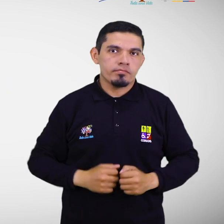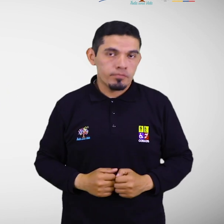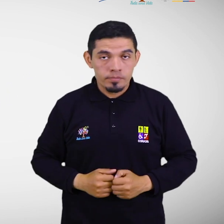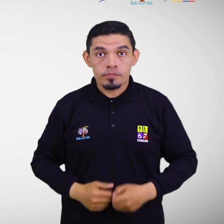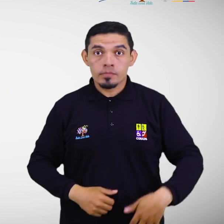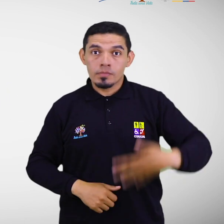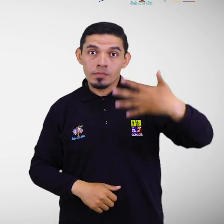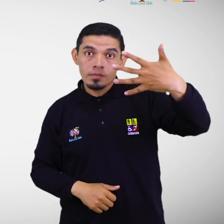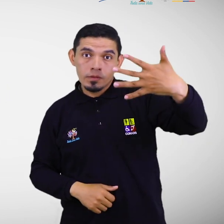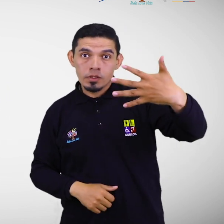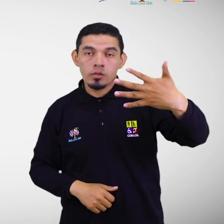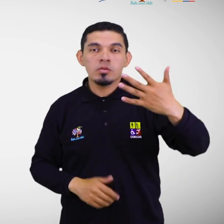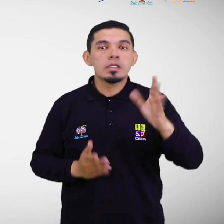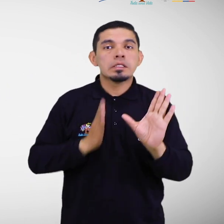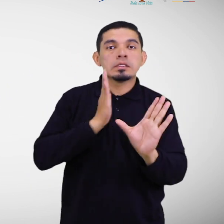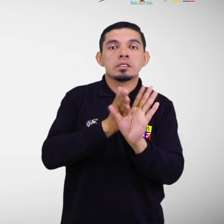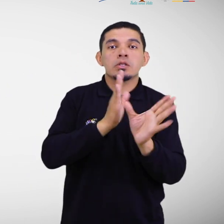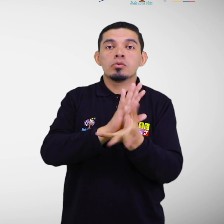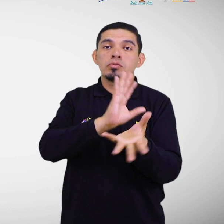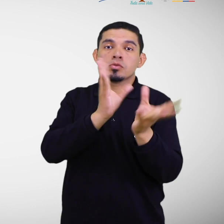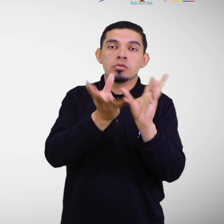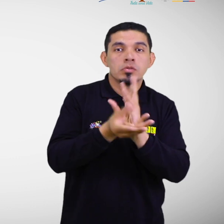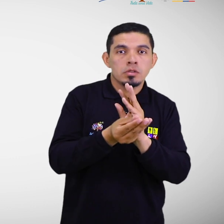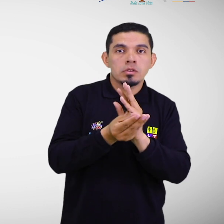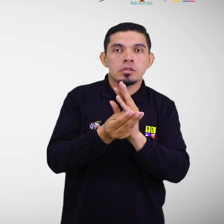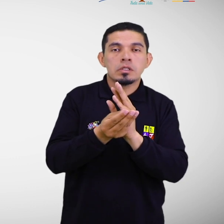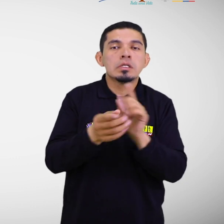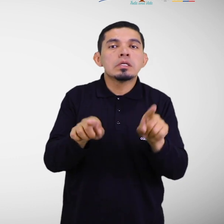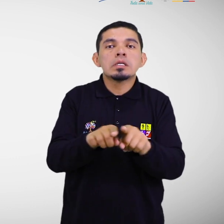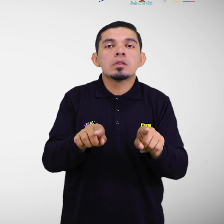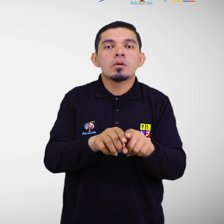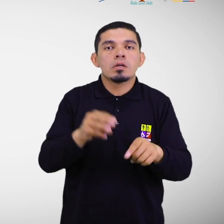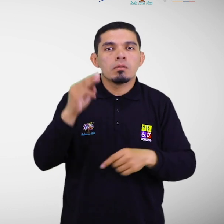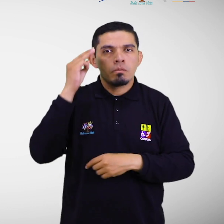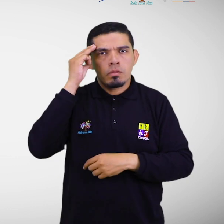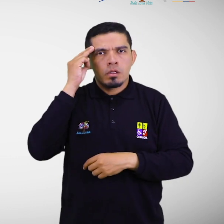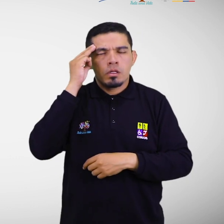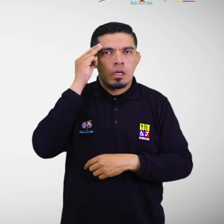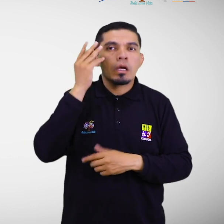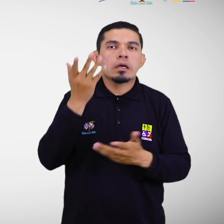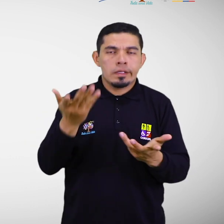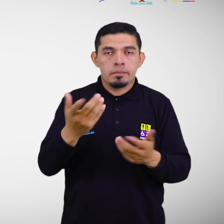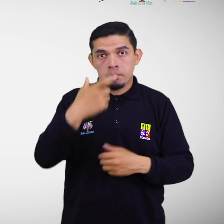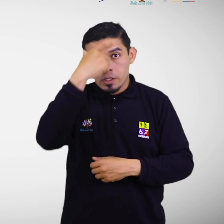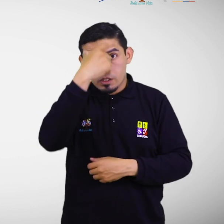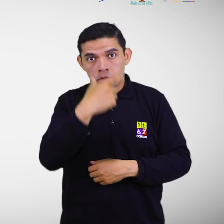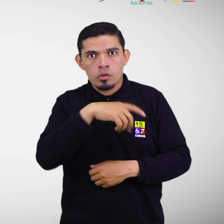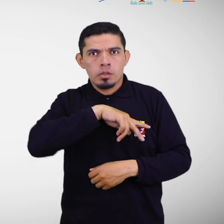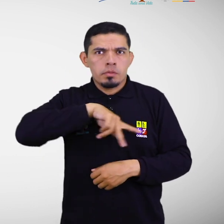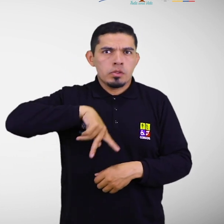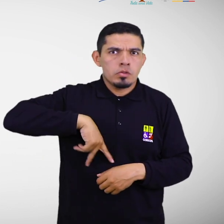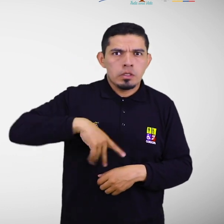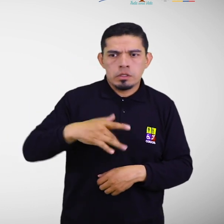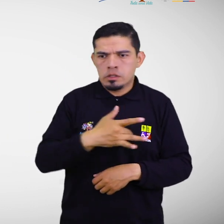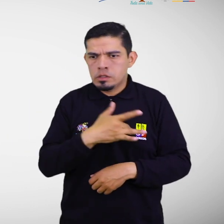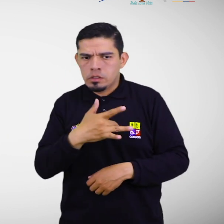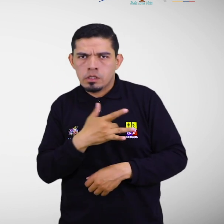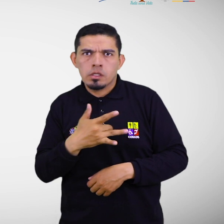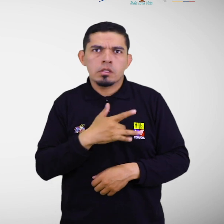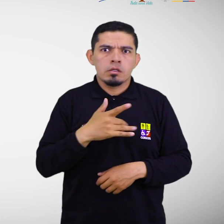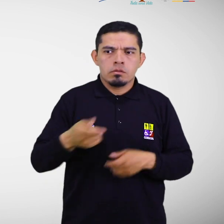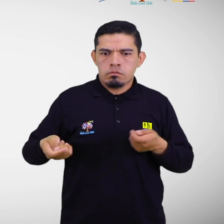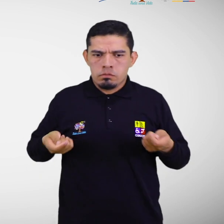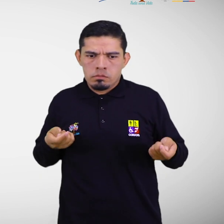Discapacidad psicosocial. Se refiere a la presencia de rasgos atípicos de la personalidad, de las emociones, de la